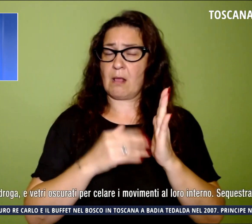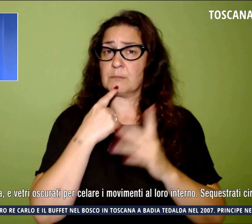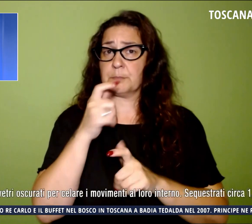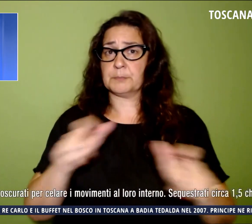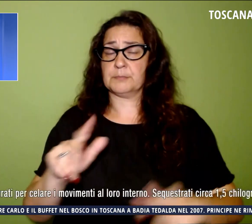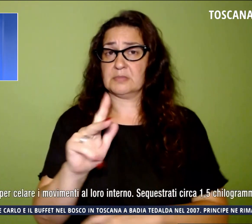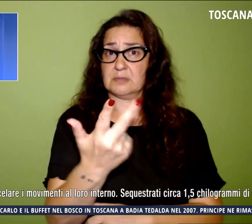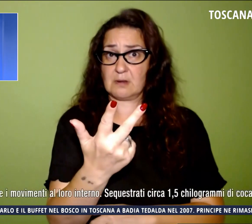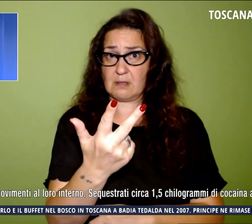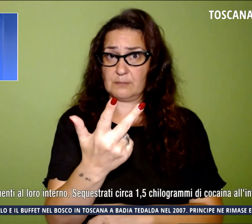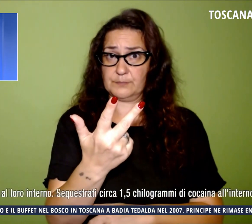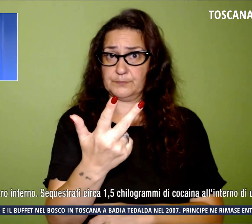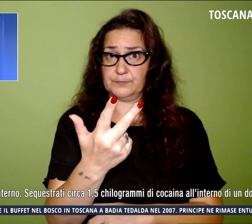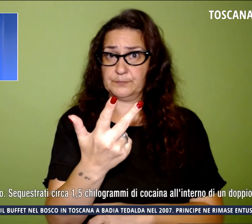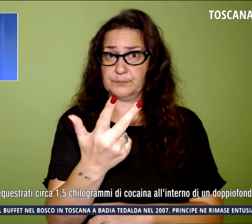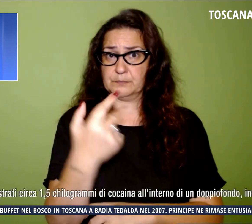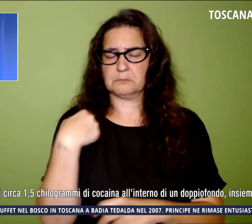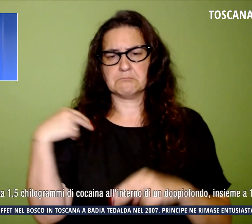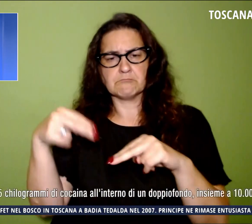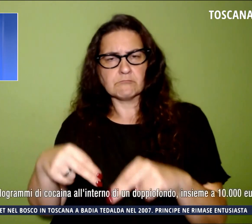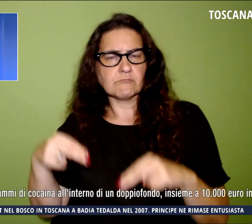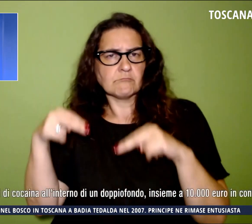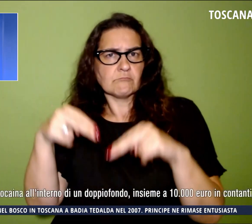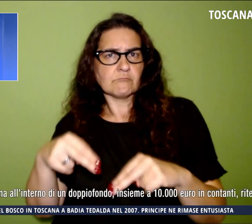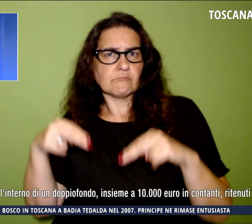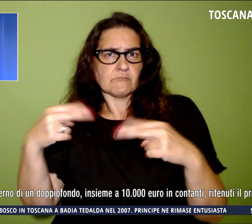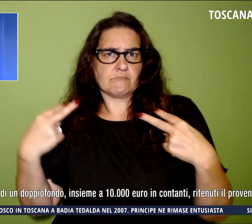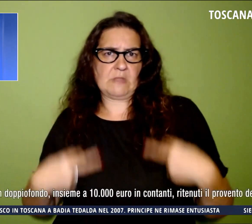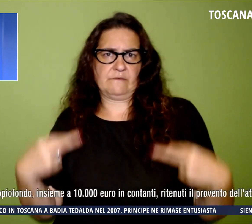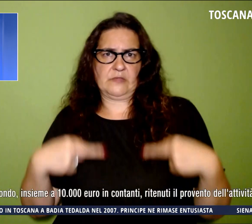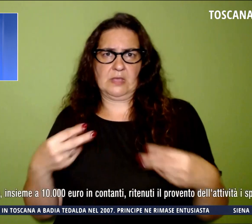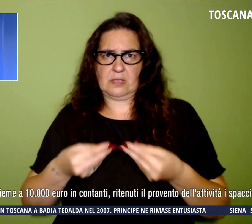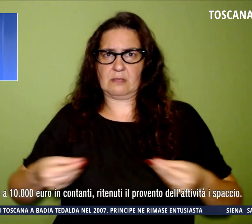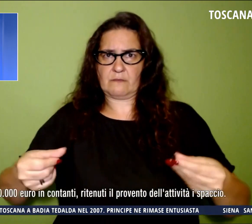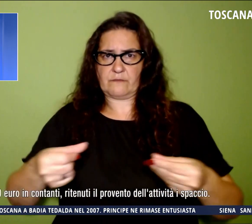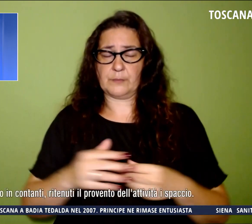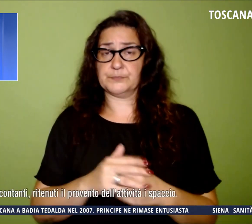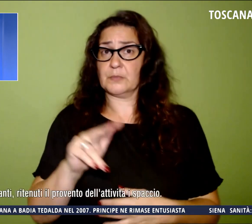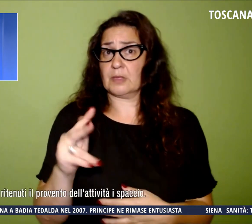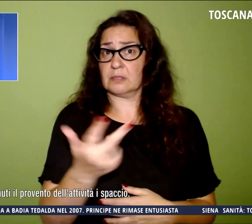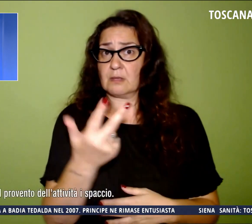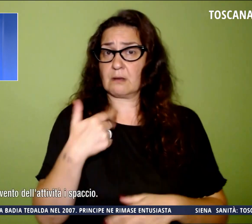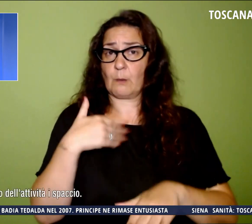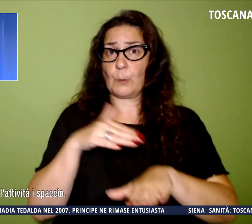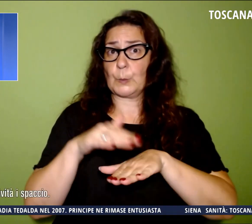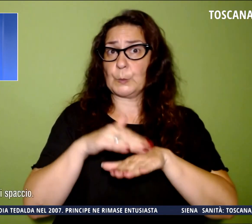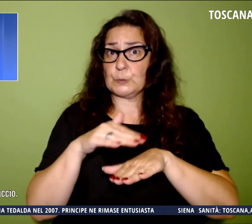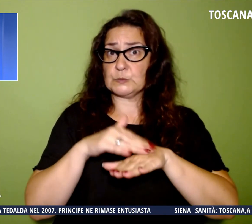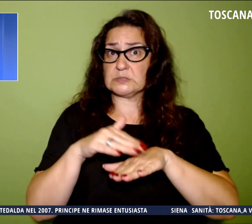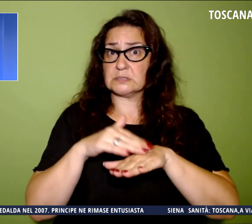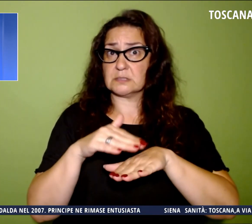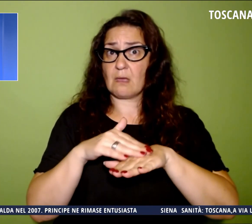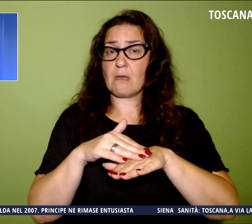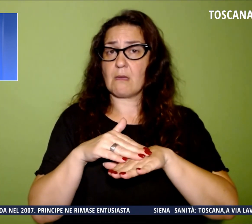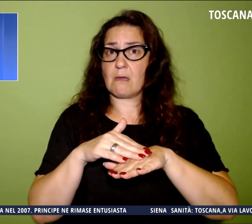anni dimoranti nel territorio. I tre utilizzavano, fra l'altro, auto